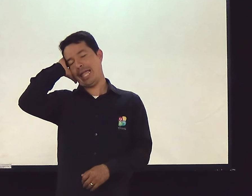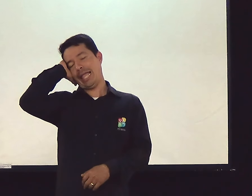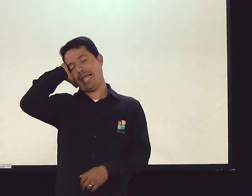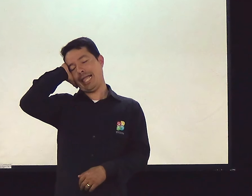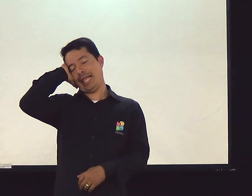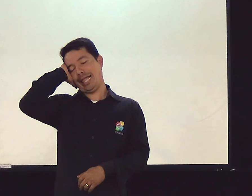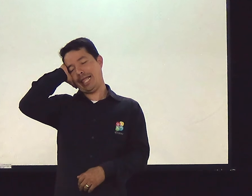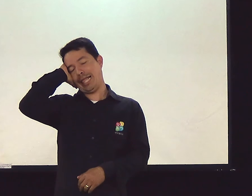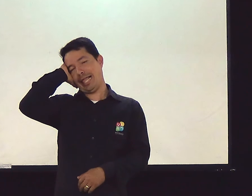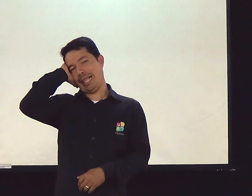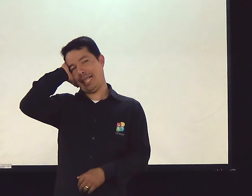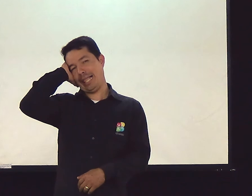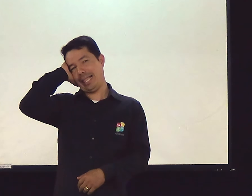Você viu ali o soldado dormindo?